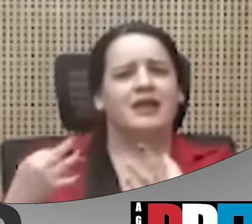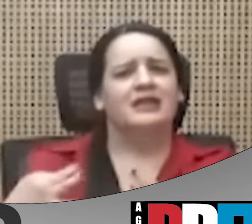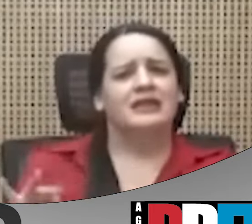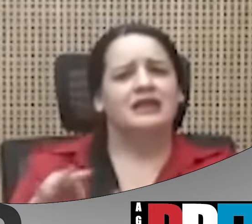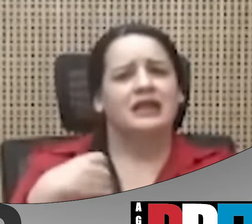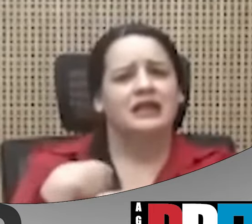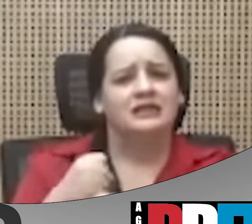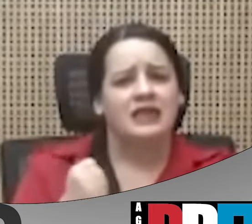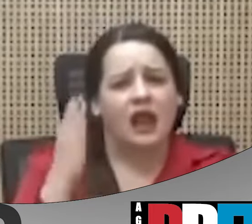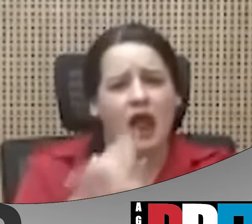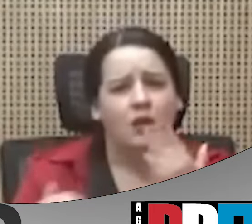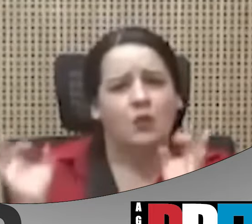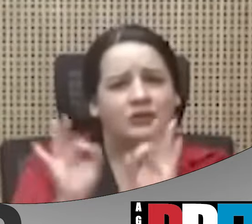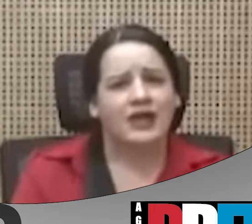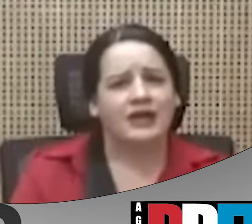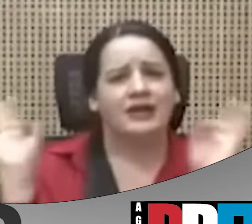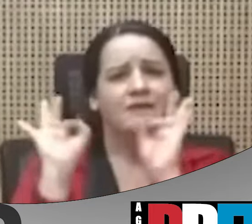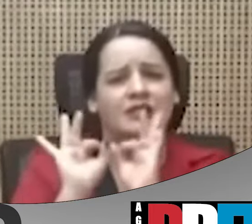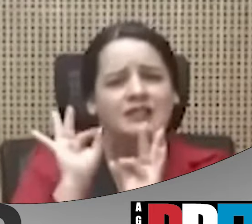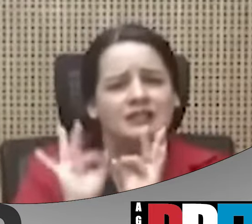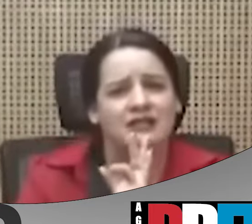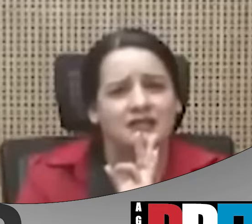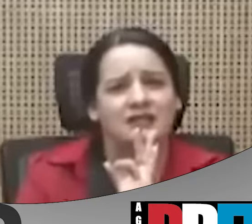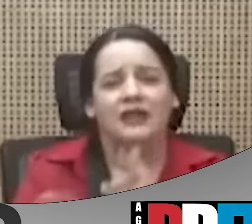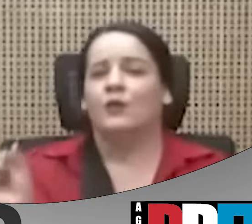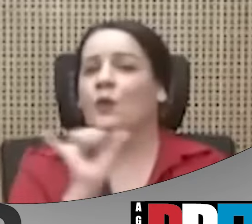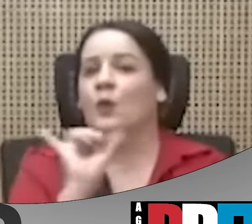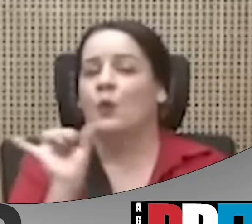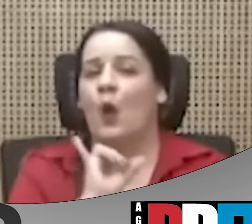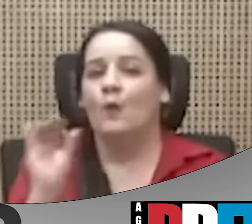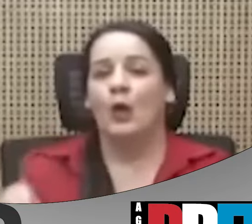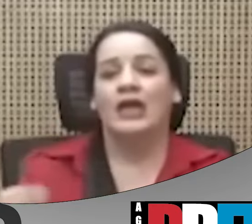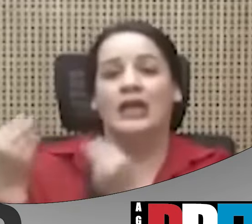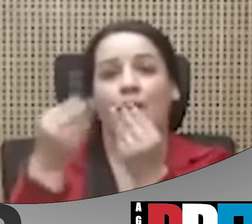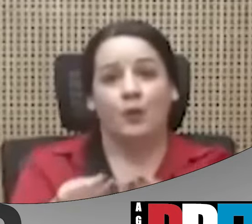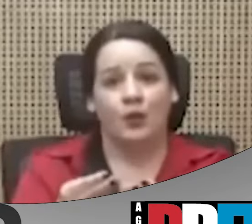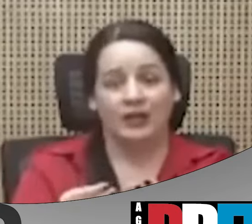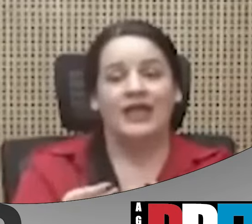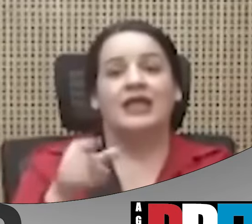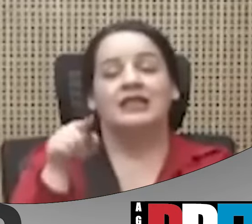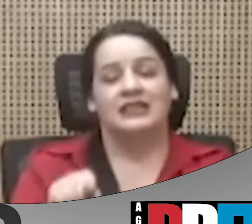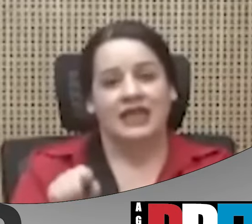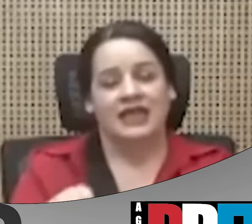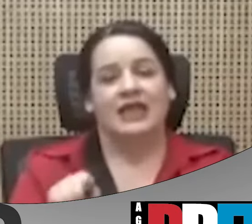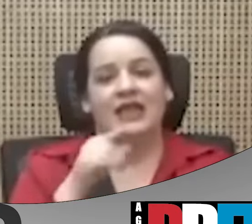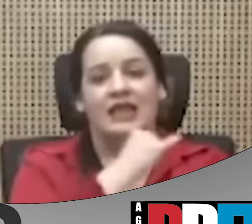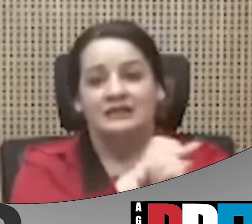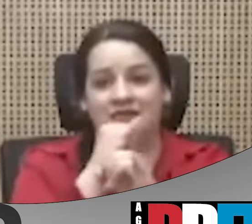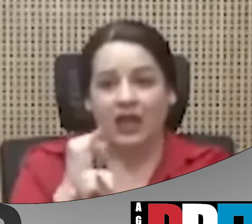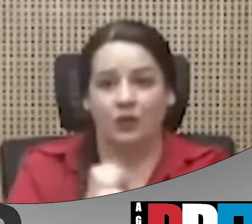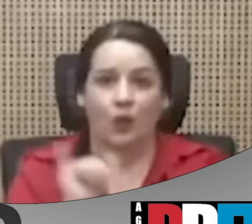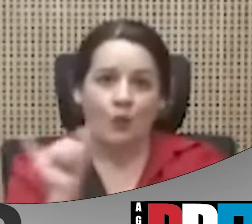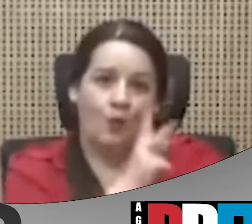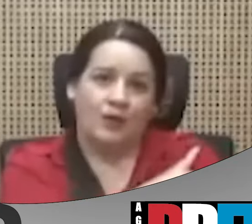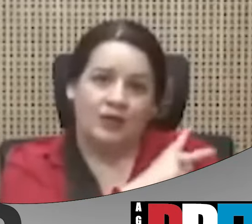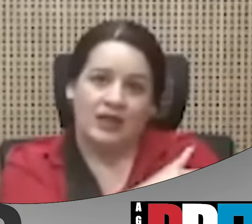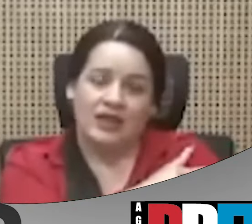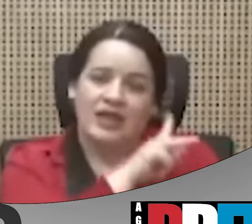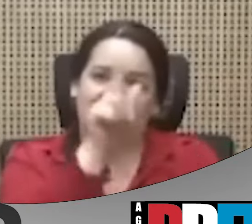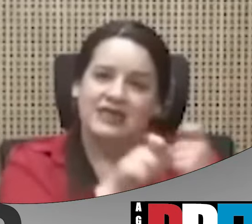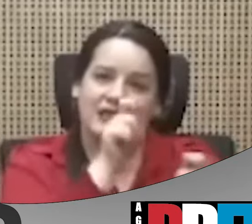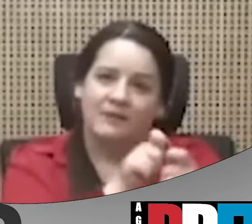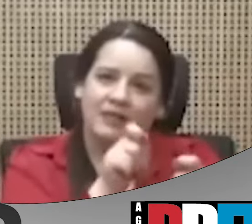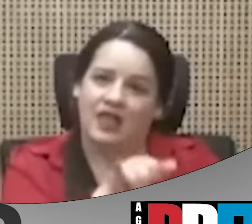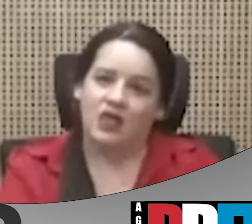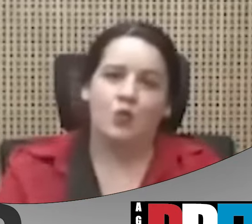tan elemental y tan simple como que el aporte del Estado como patrono sea exactamente igual para todos sus